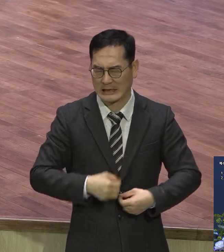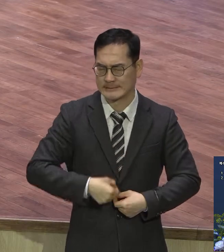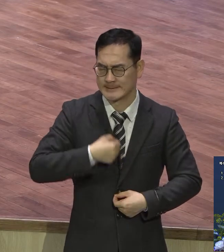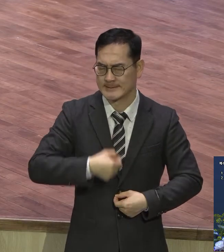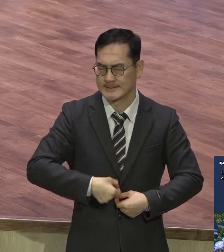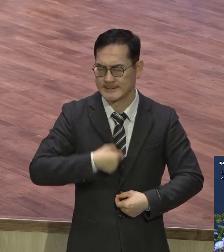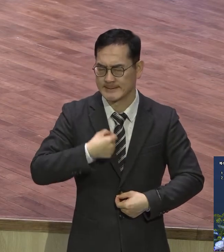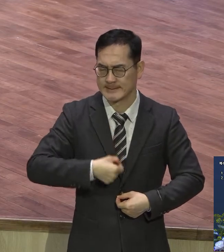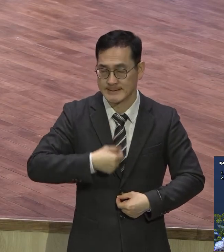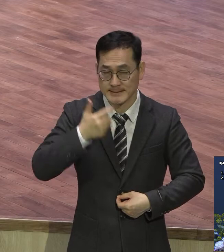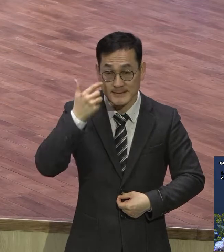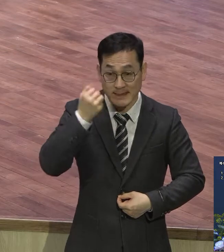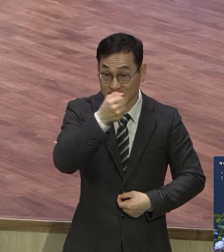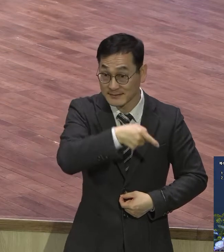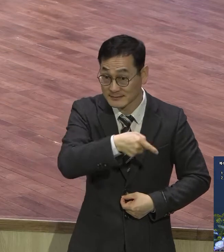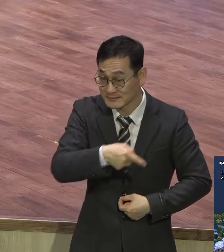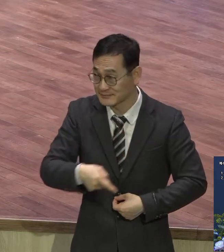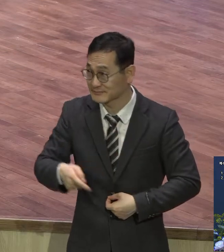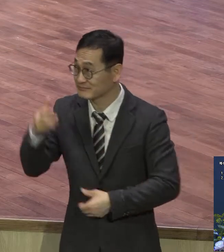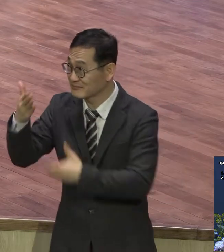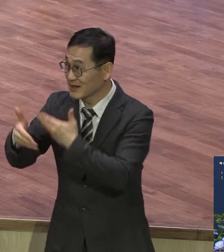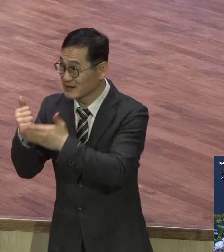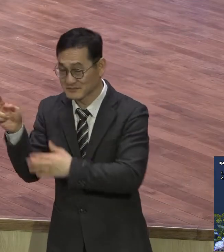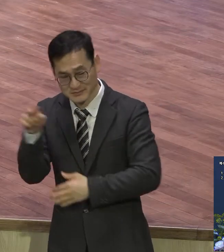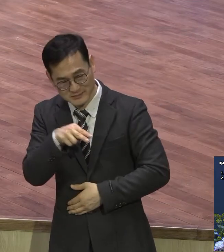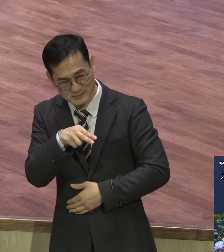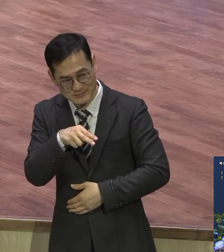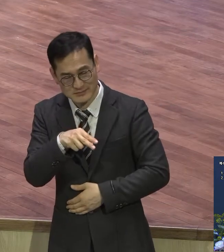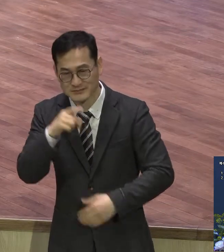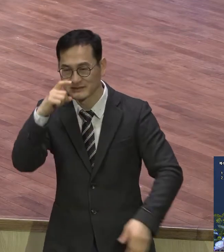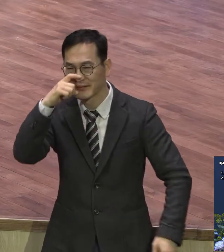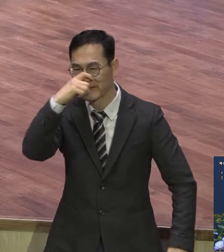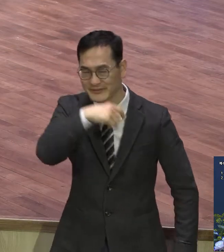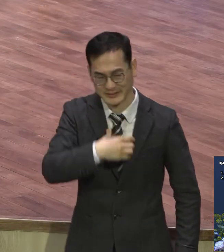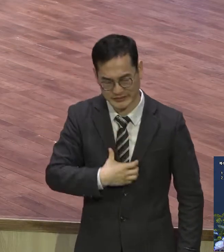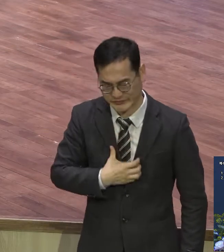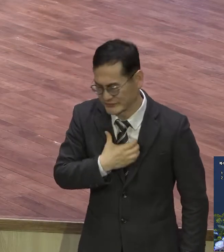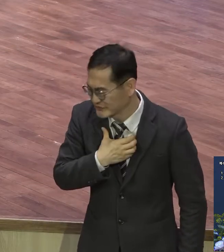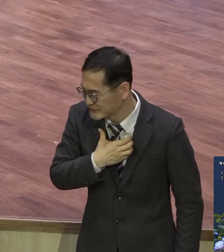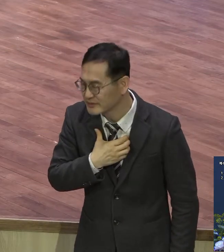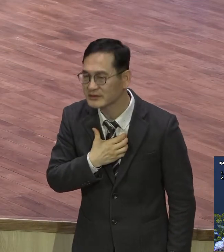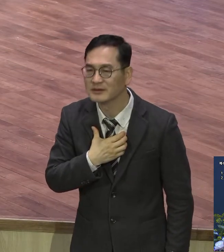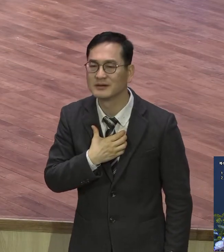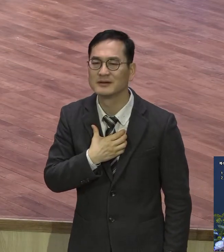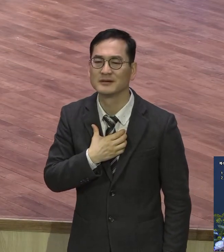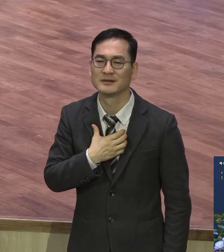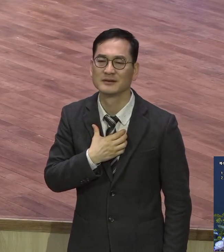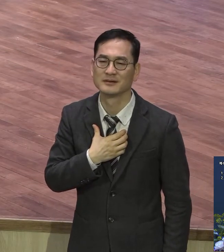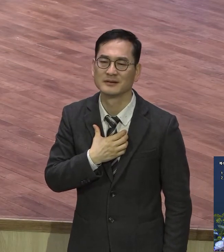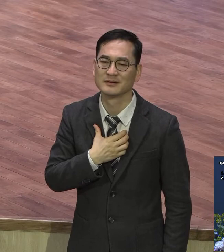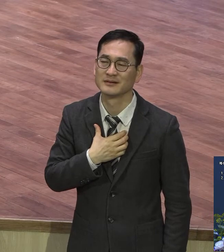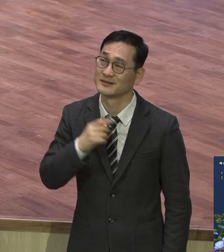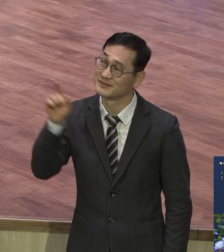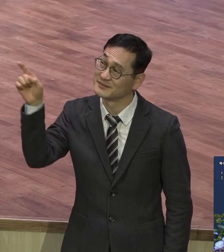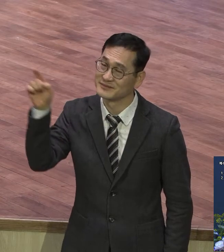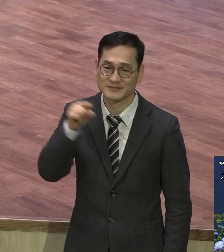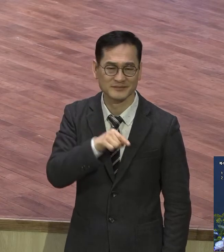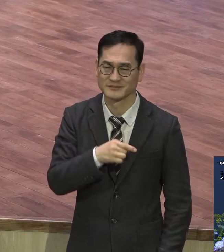더러운 누더기 다 그랬어요 사람의 의라는 게 그래요 저 산에 도 닦고 있는